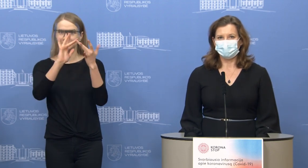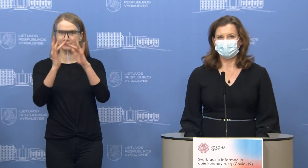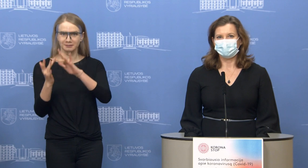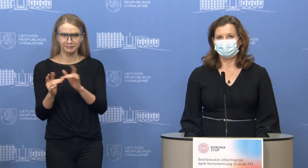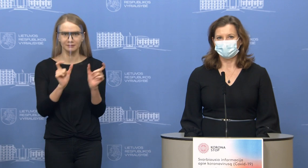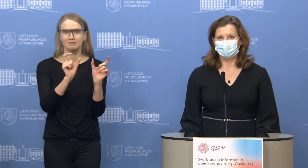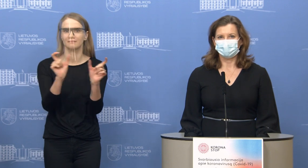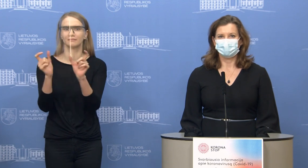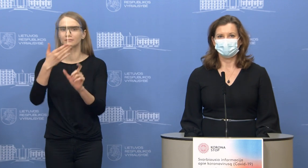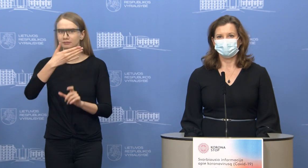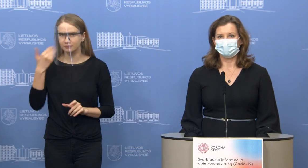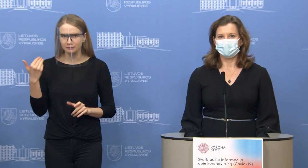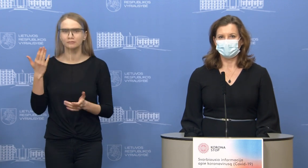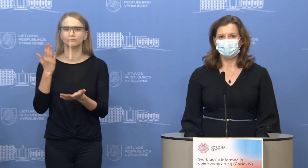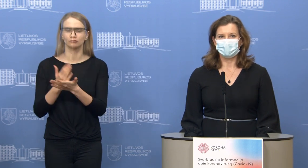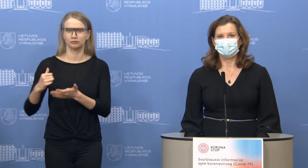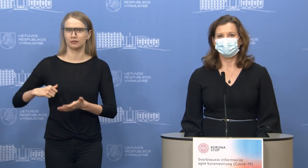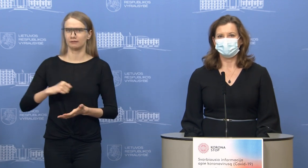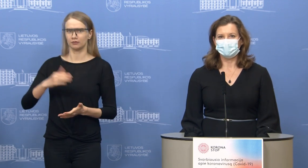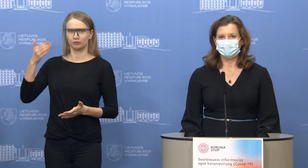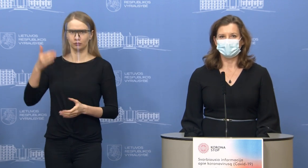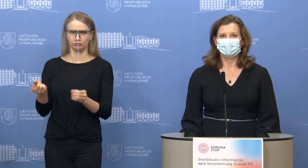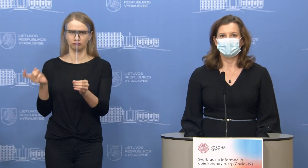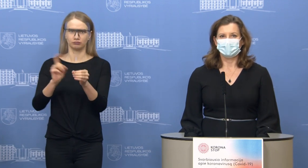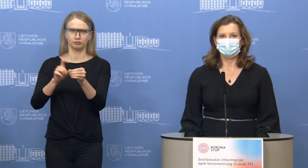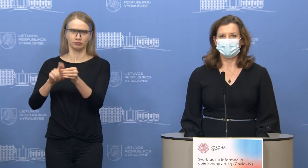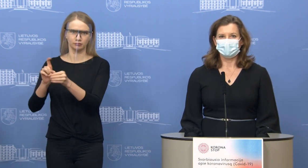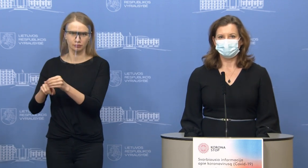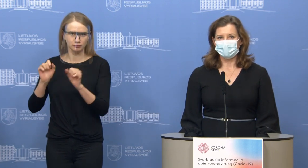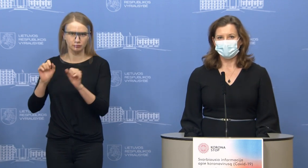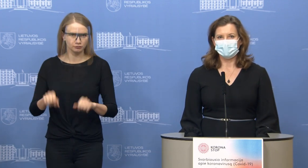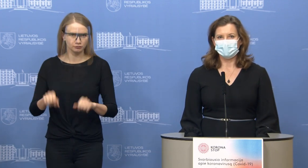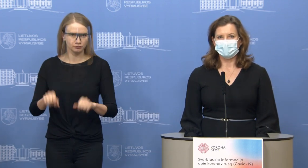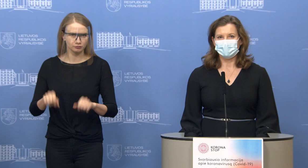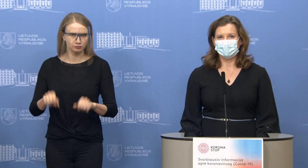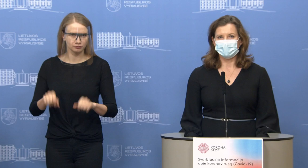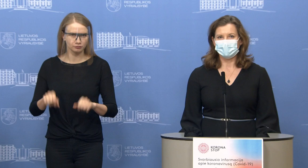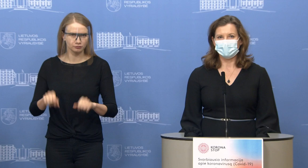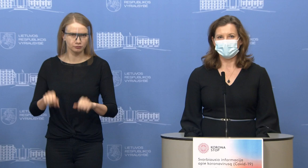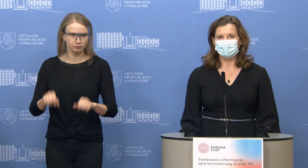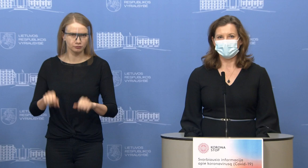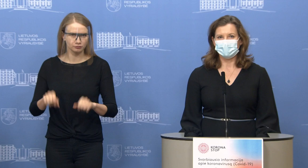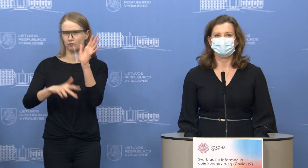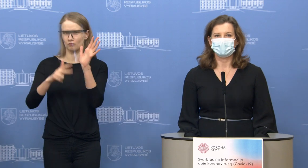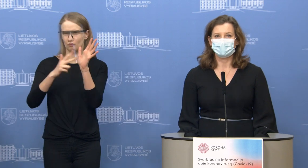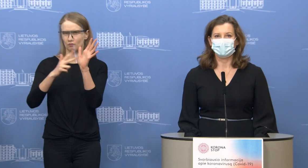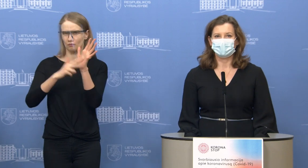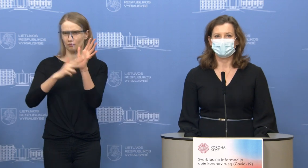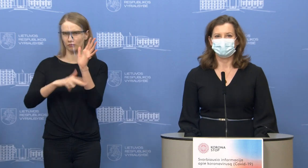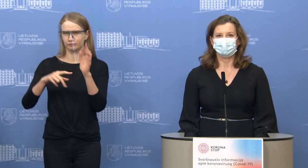savanoriška platforma, kur visiškai nemokamai susitelkia apie 80 elektroninio verslo